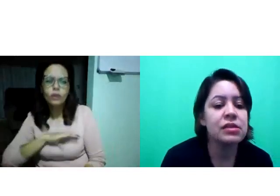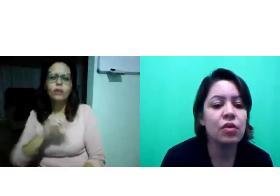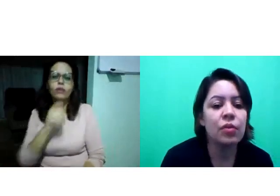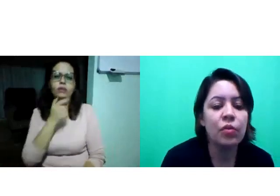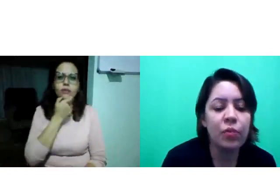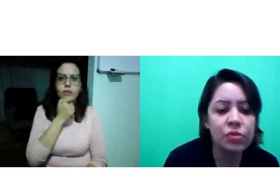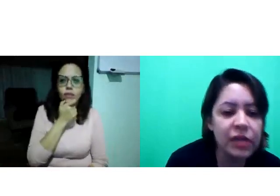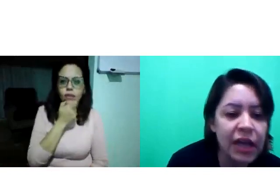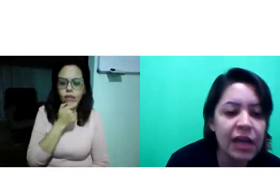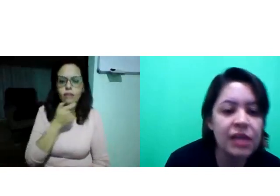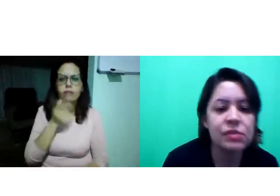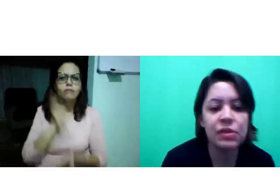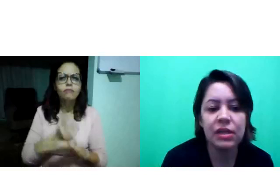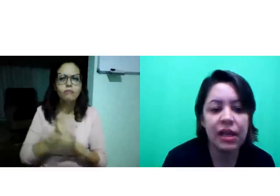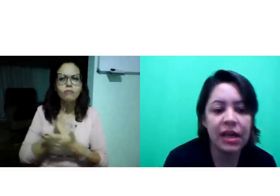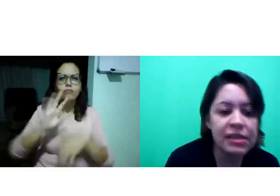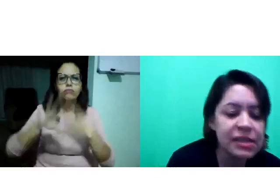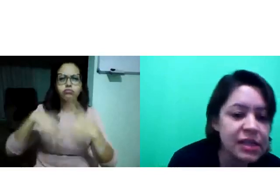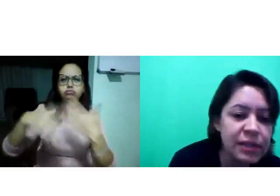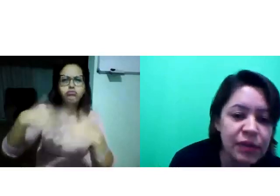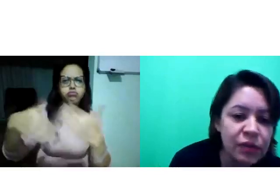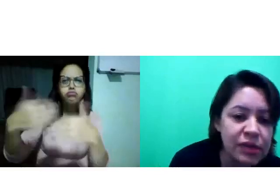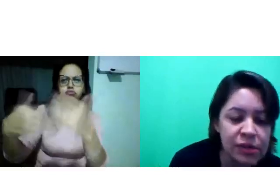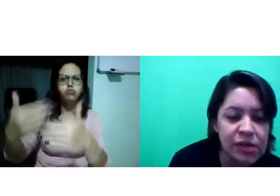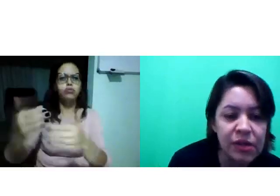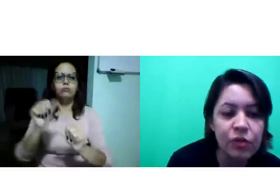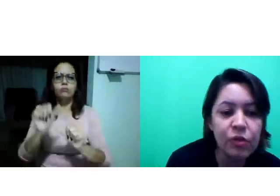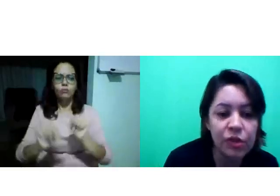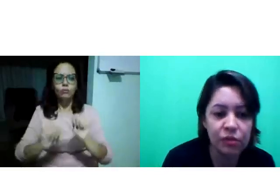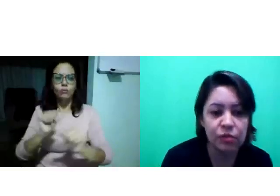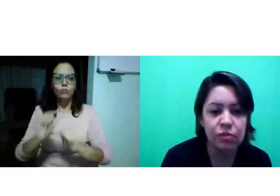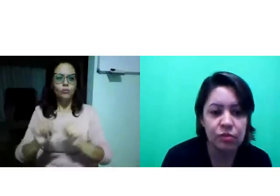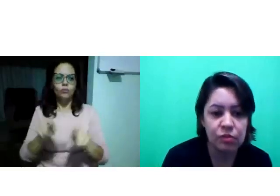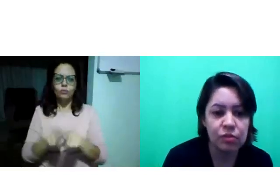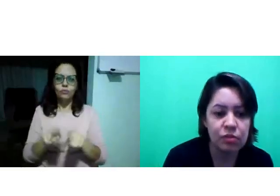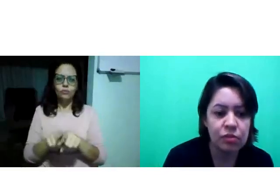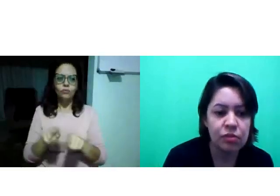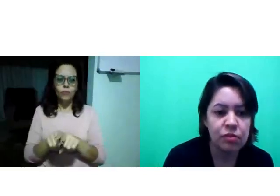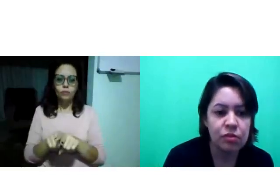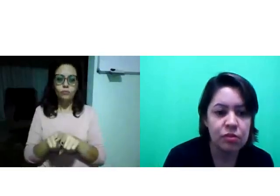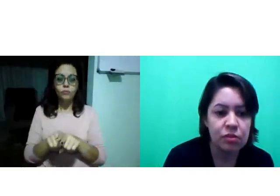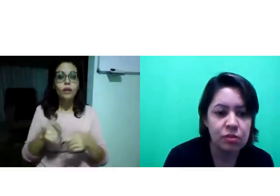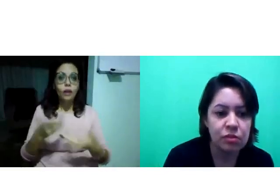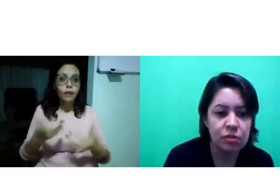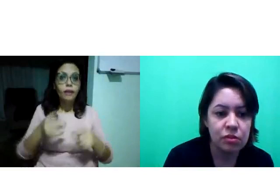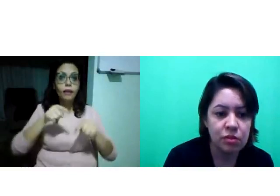Assim como o português, o inglês, que estão sempre evoluindo. Então,